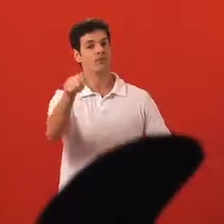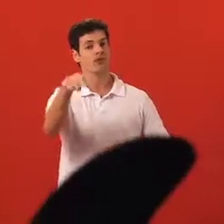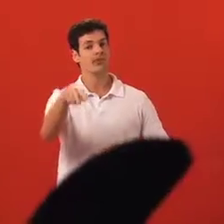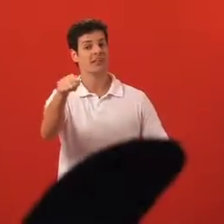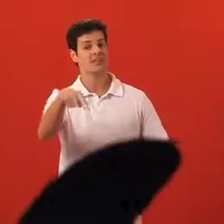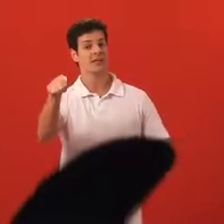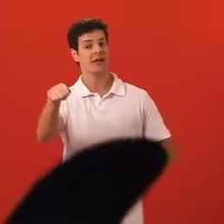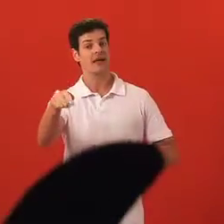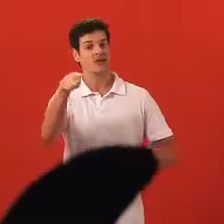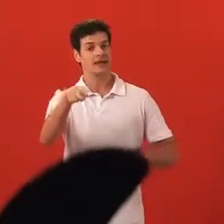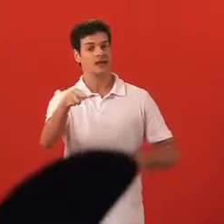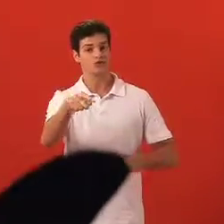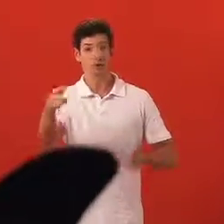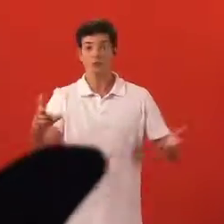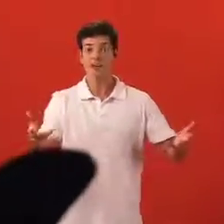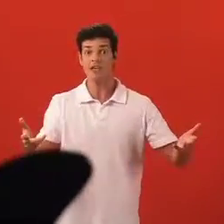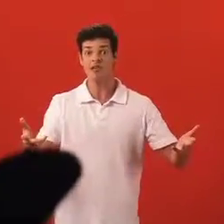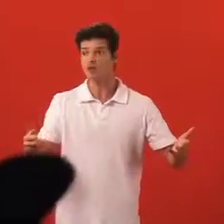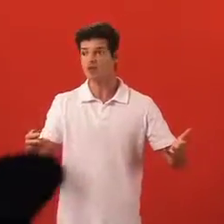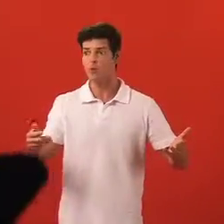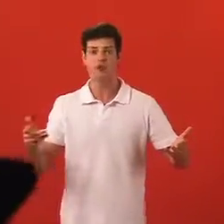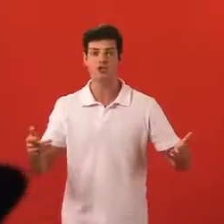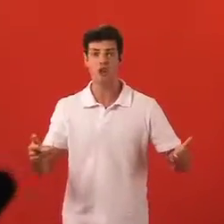Produção, o que é isso aí, rapaz? Tem tubarão no estúdio. Produção!